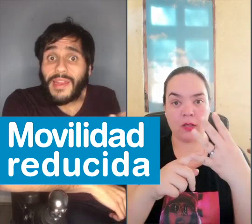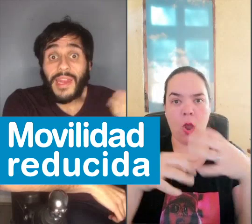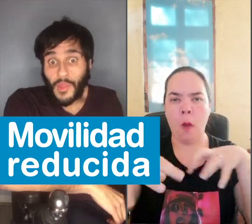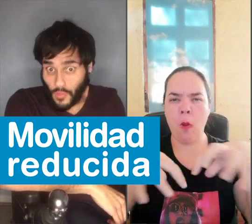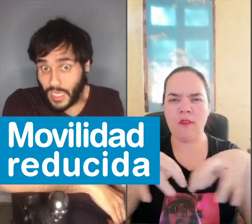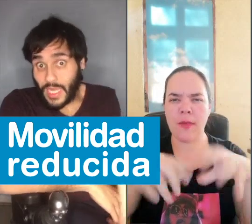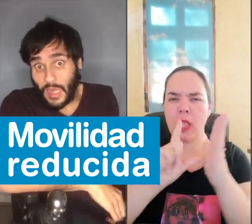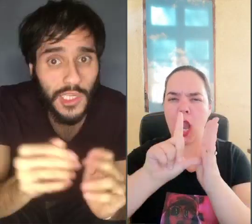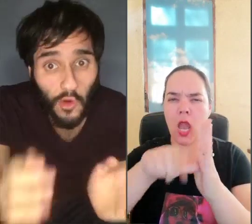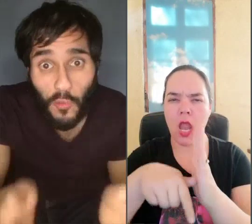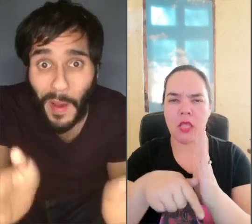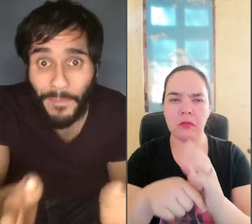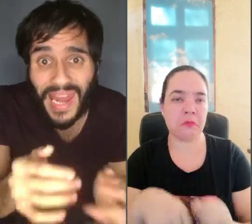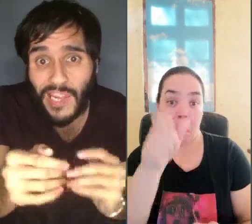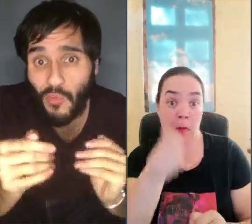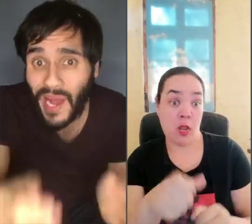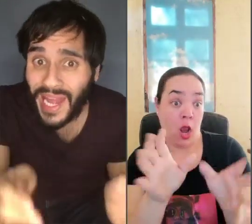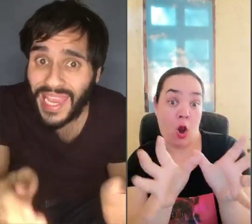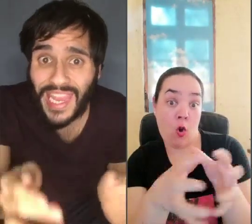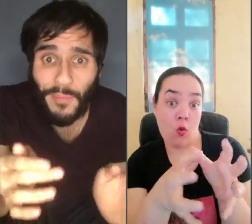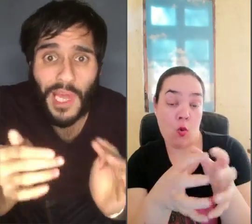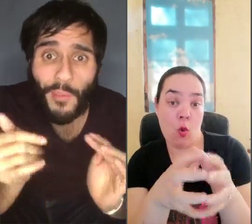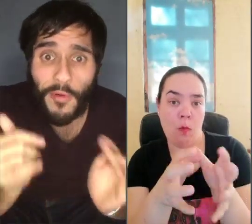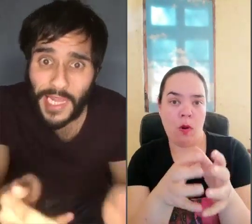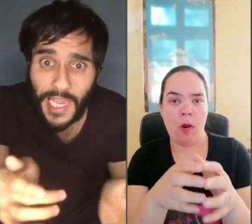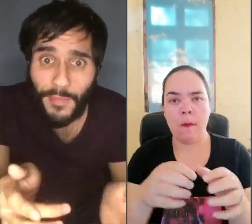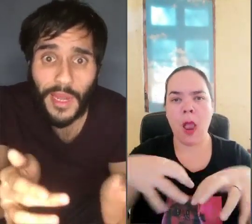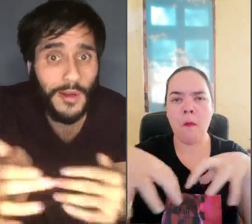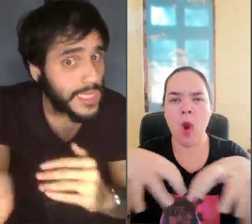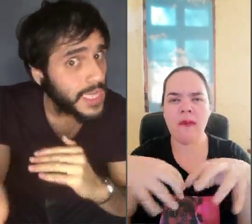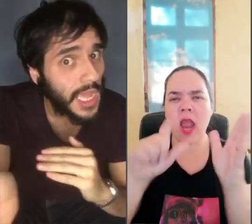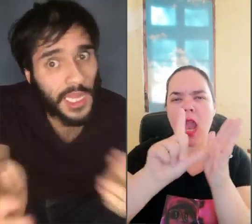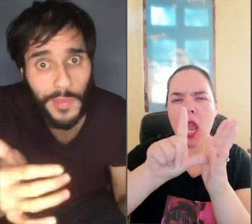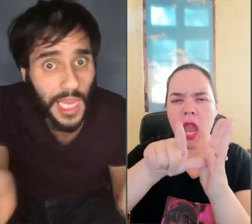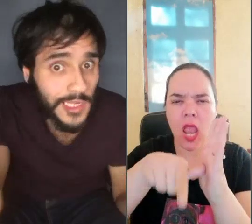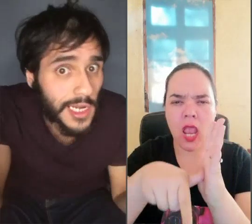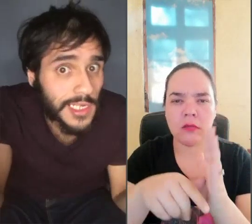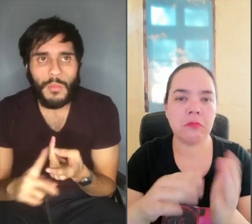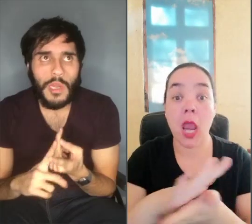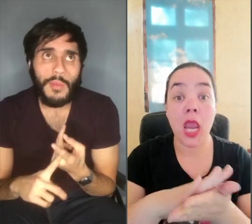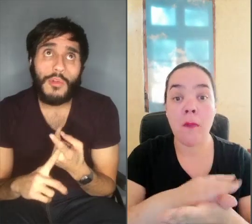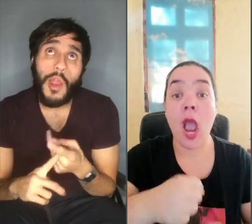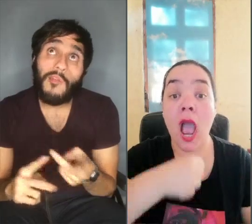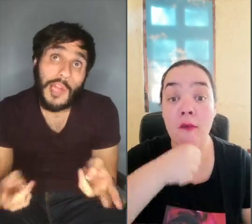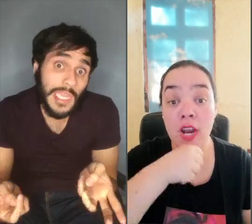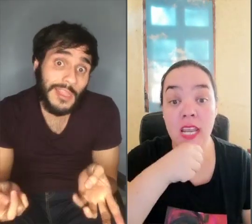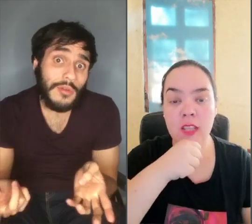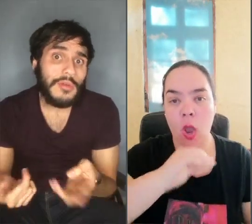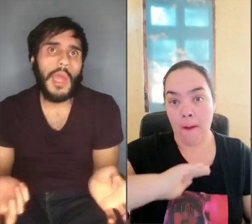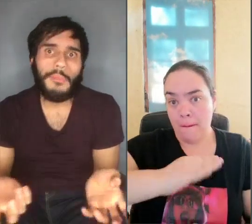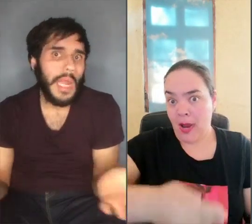Movilidad reducida Se ocupa para agrupar a quienes pueden moverse Pero con ciertas limitaciones Por ejemplo, los